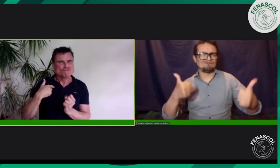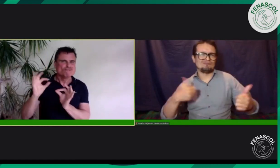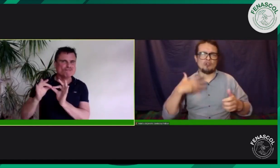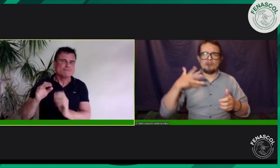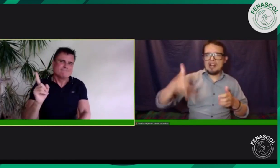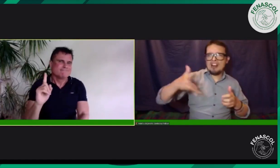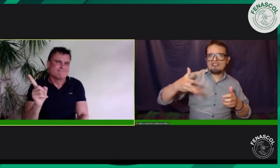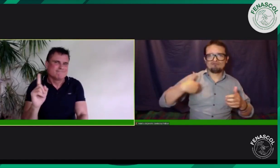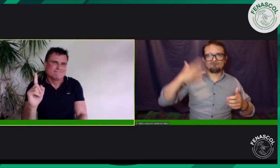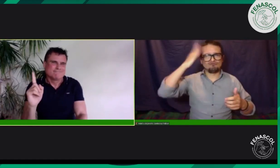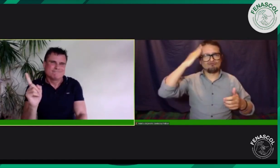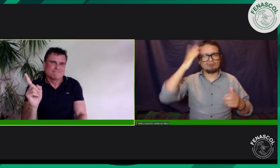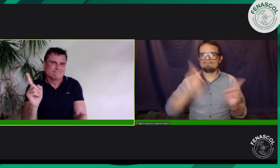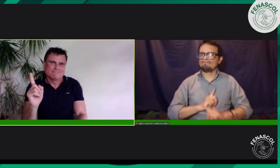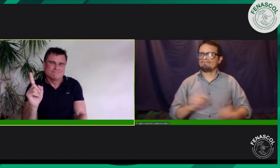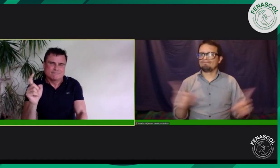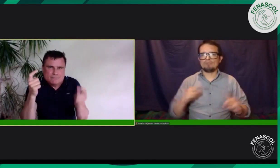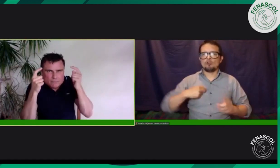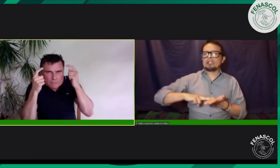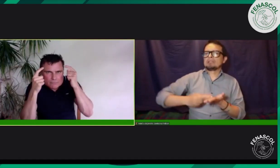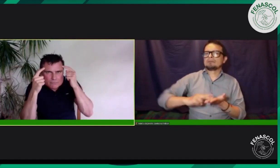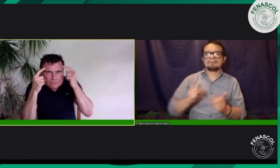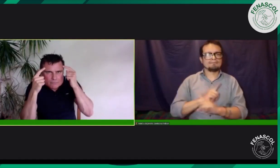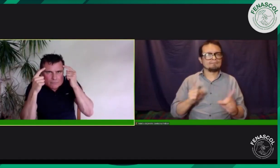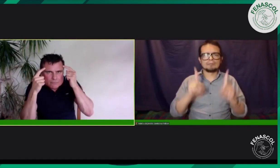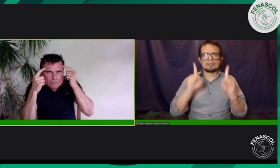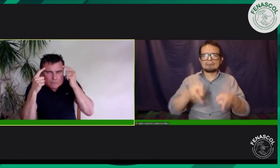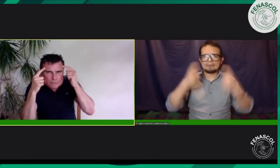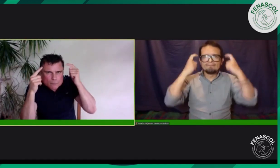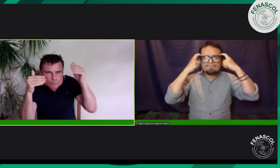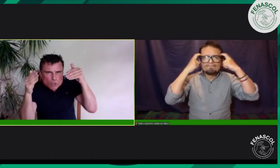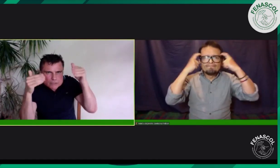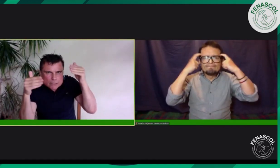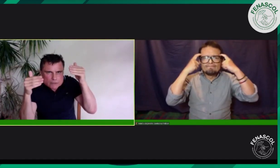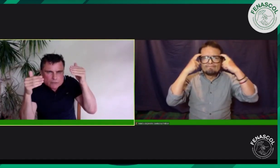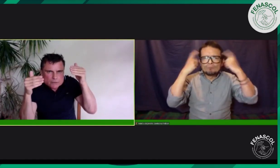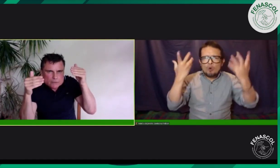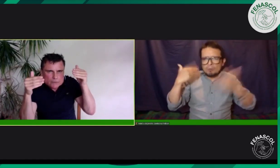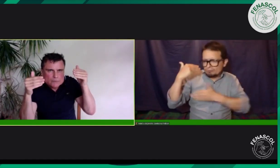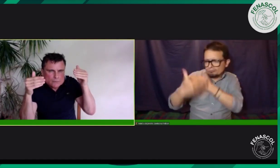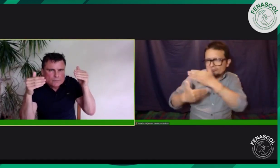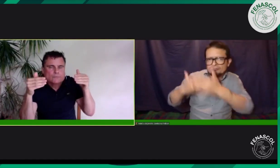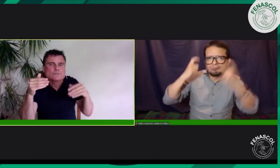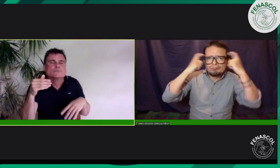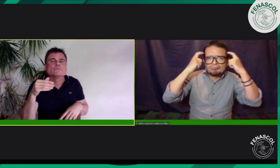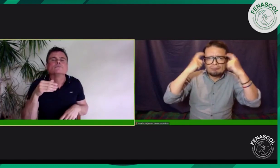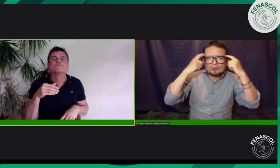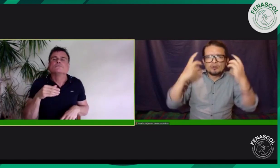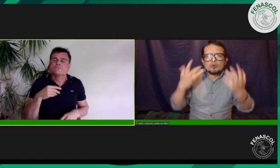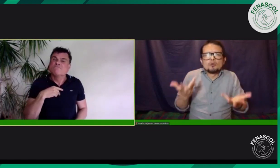lengua de señas y puedo ser intérprete. No, no se trata solamente de eso. Se trata también de un proceso cognitivo que lleva a cabo el intérprete.